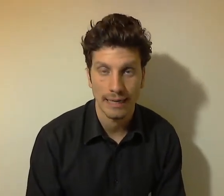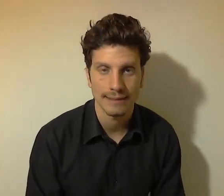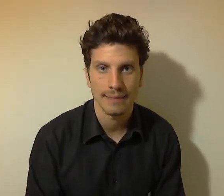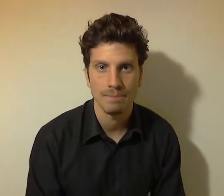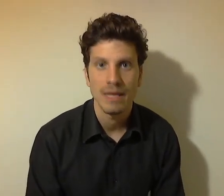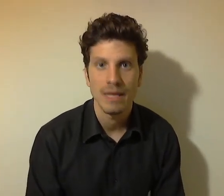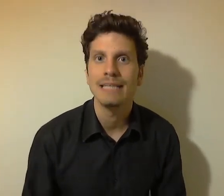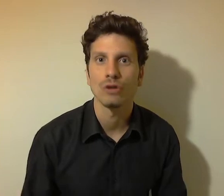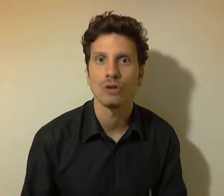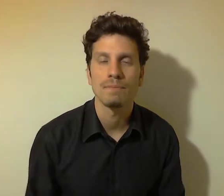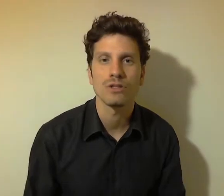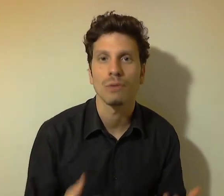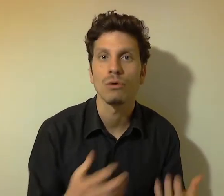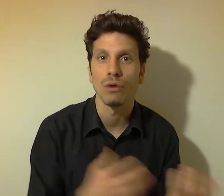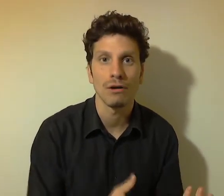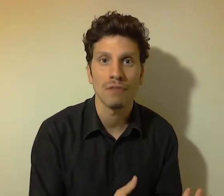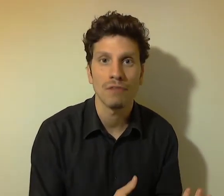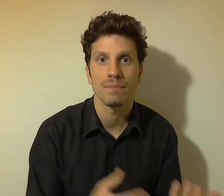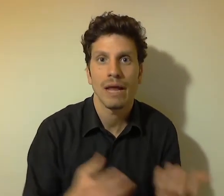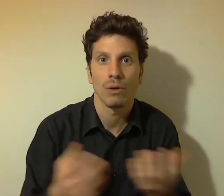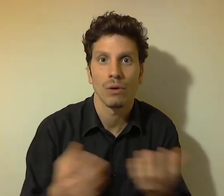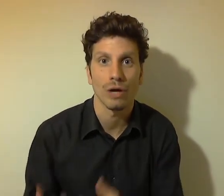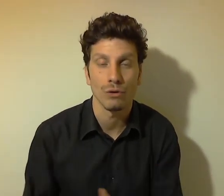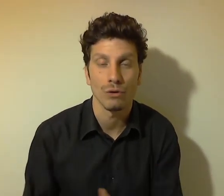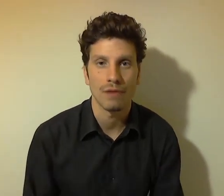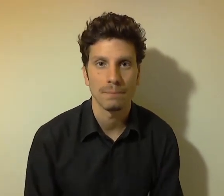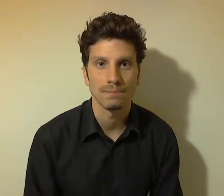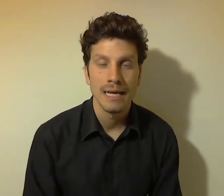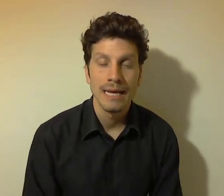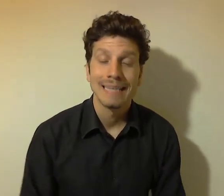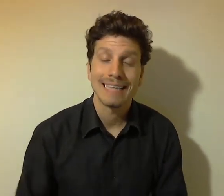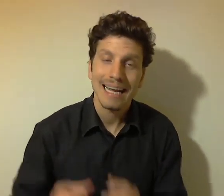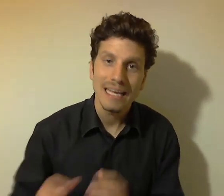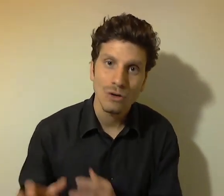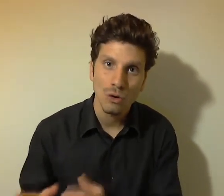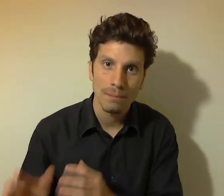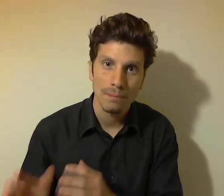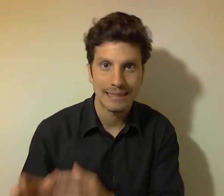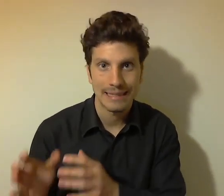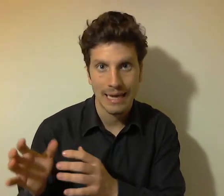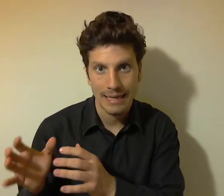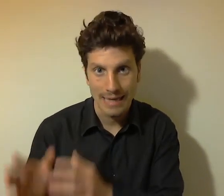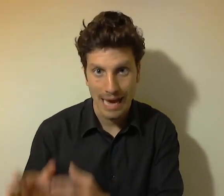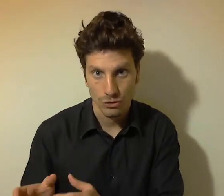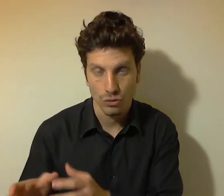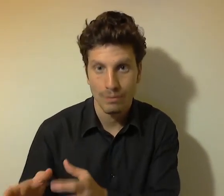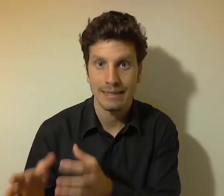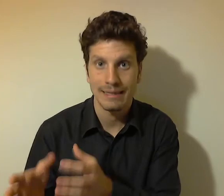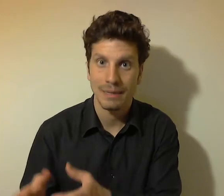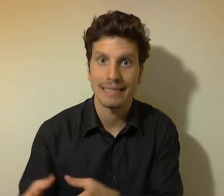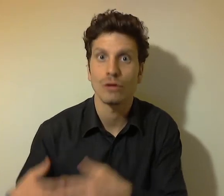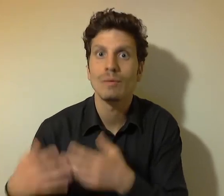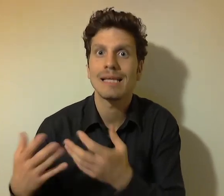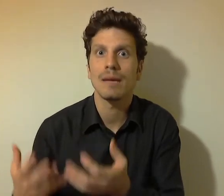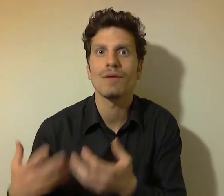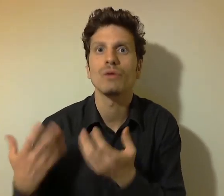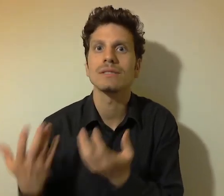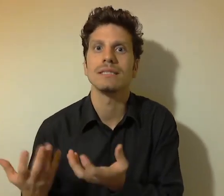classe. Insomma, c'è qualcuno che lo fa e qualcuno che non lo fa. Tra chi non mette in atto, non mette in pratica, non mette alla prova, non si